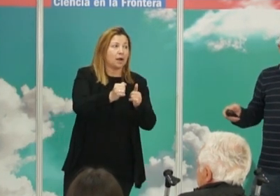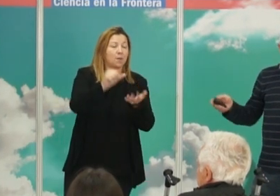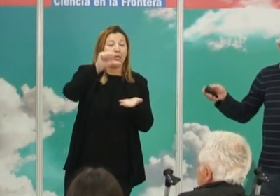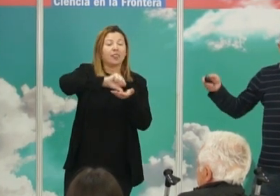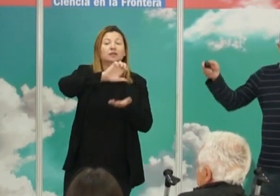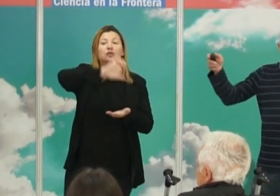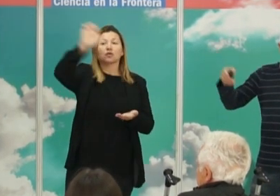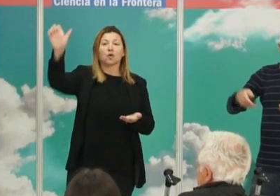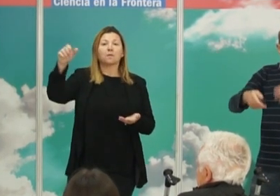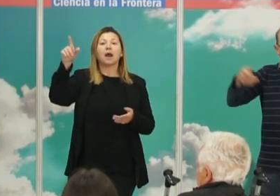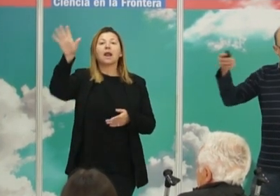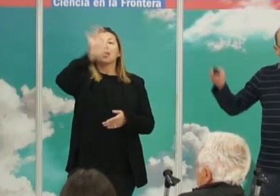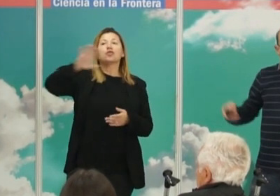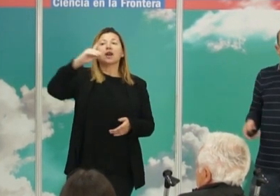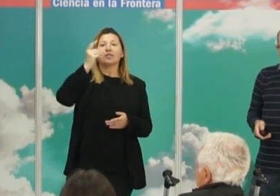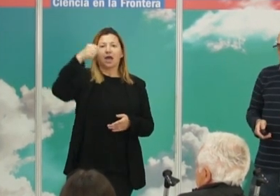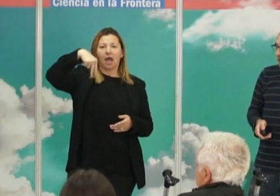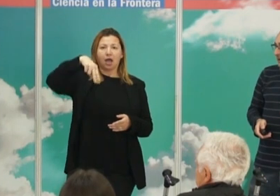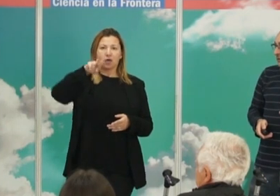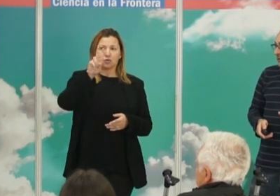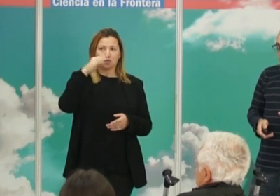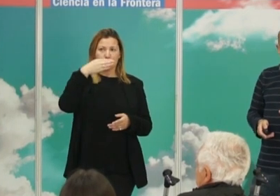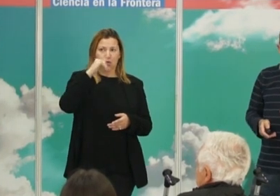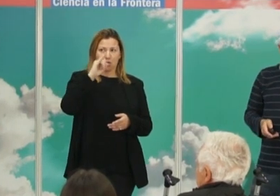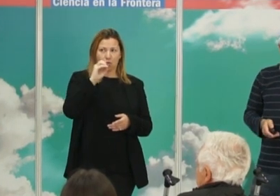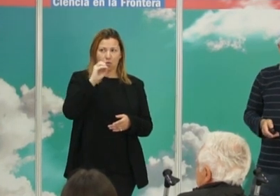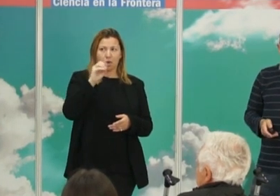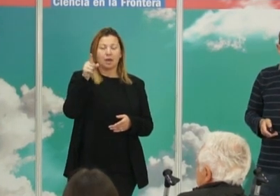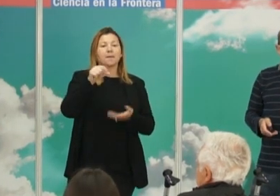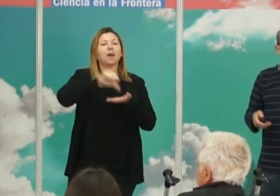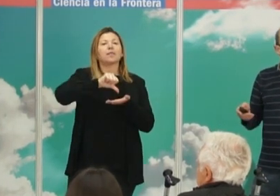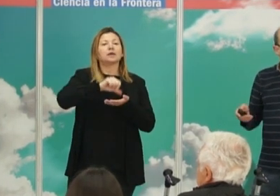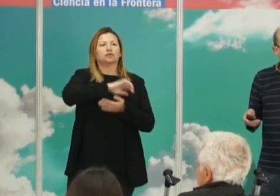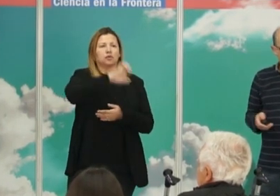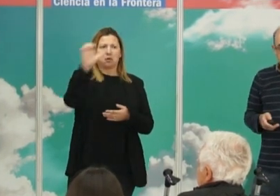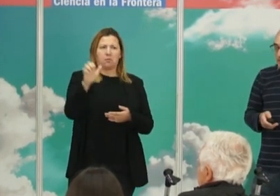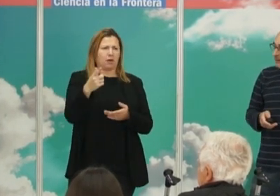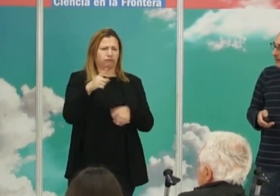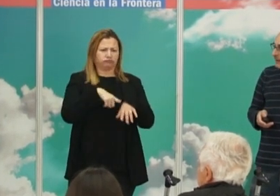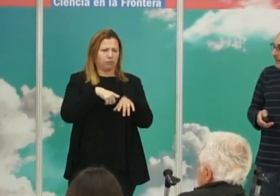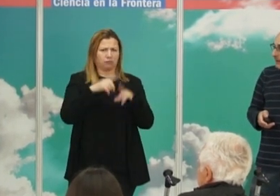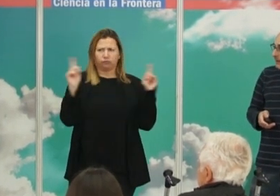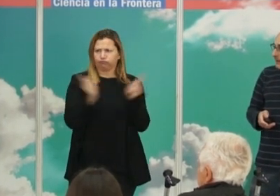Danubio, remontando el río y se expande por centro Europa en muy poco tiempo.